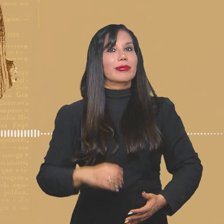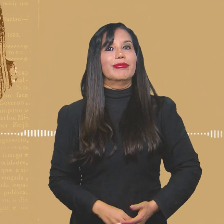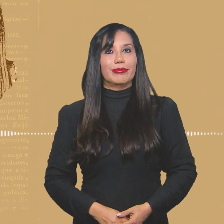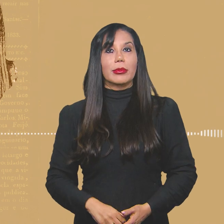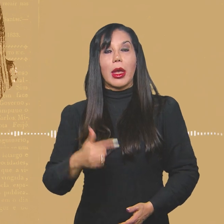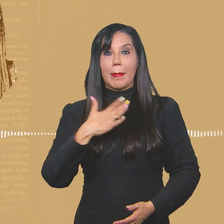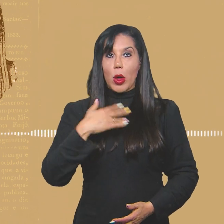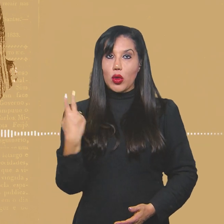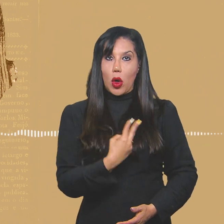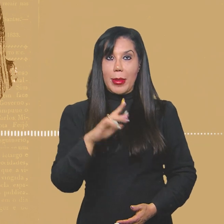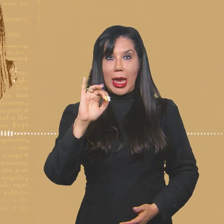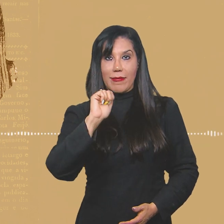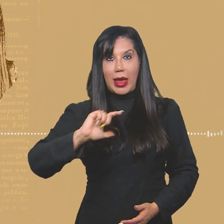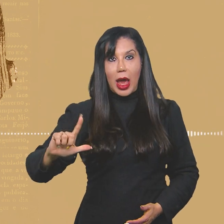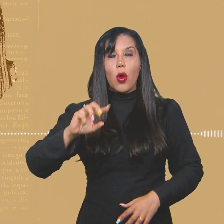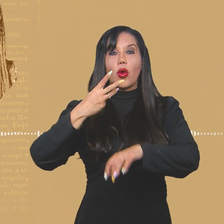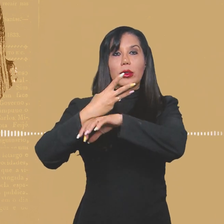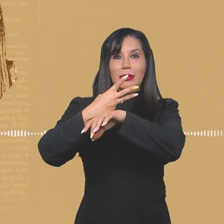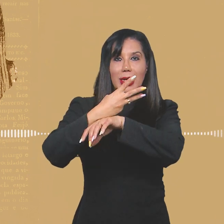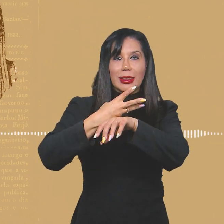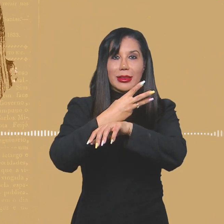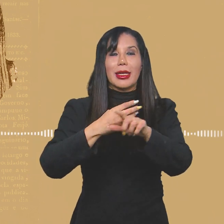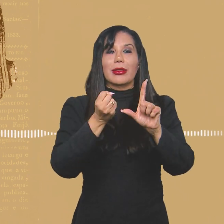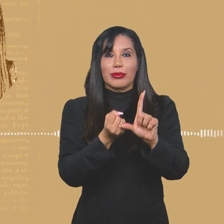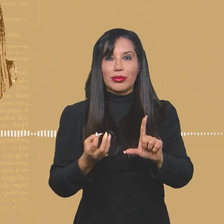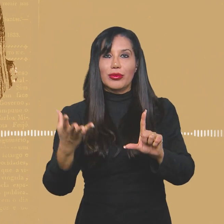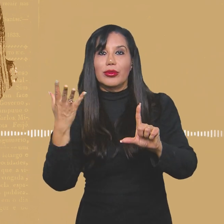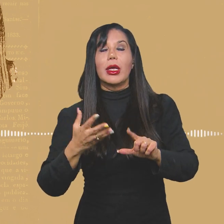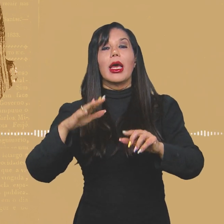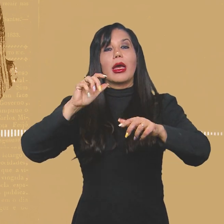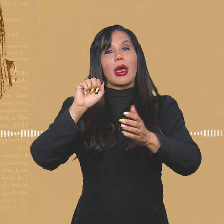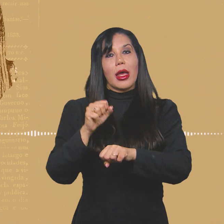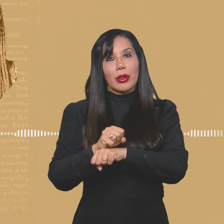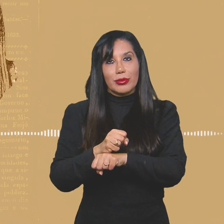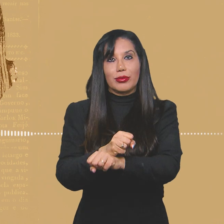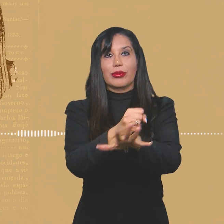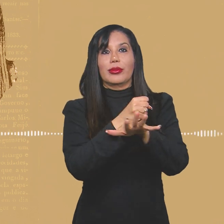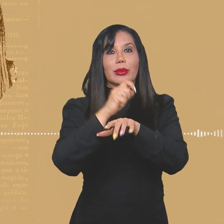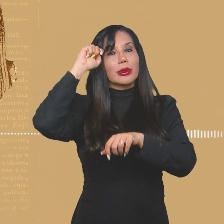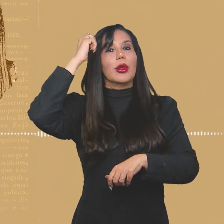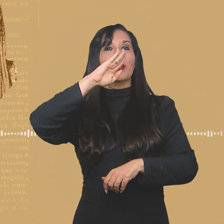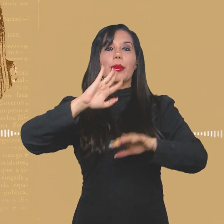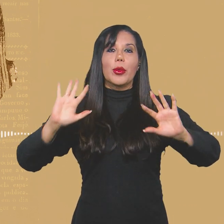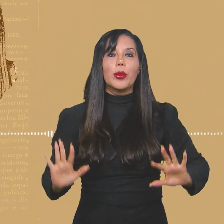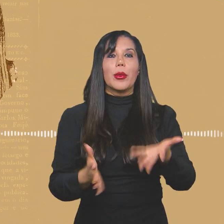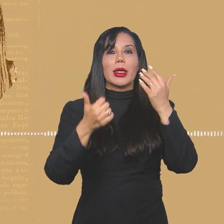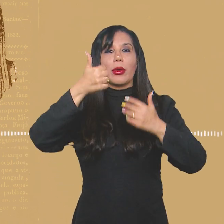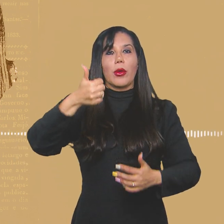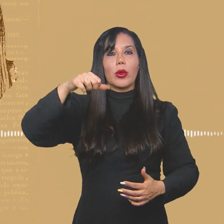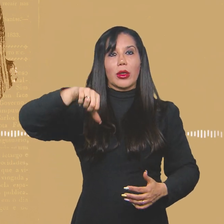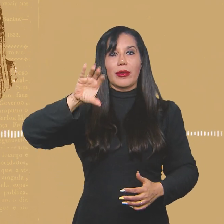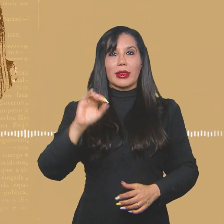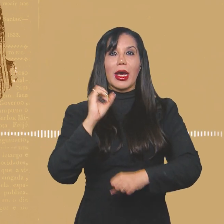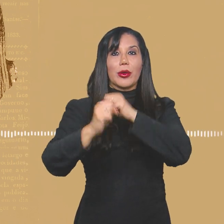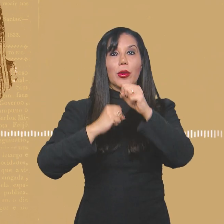Eu sou Rafael Cardoso e este é o terceiro episódio da série Imprensa Negra no Brasil em comemoração aos 190 anos do jornal